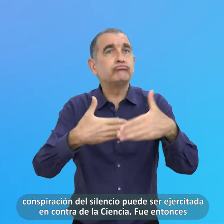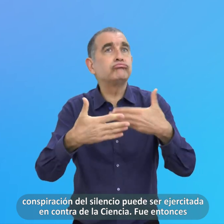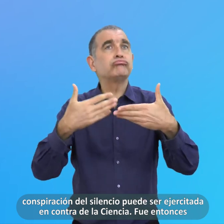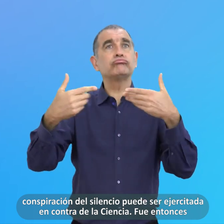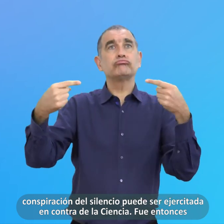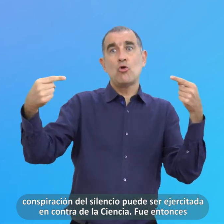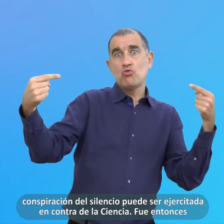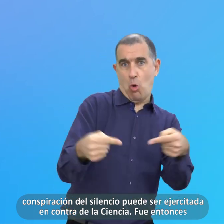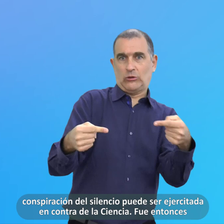Ciencia